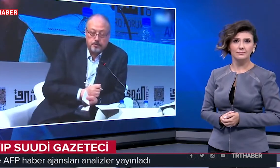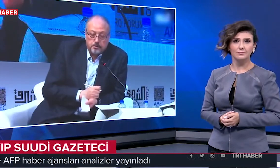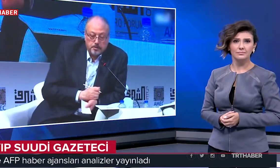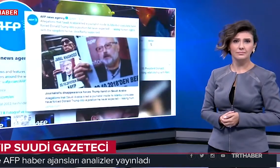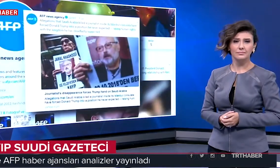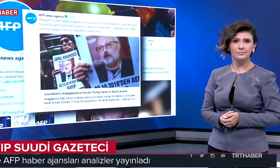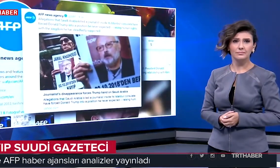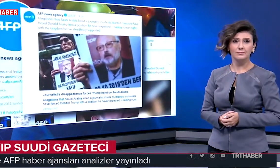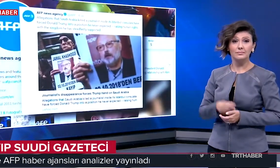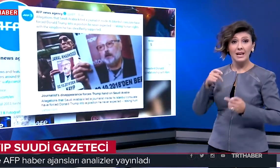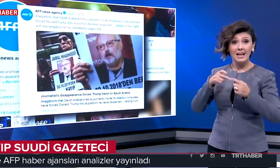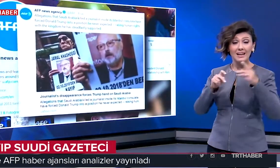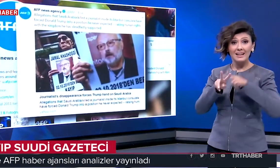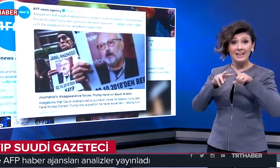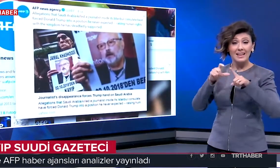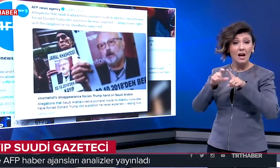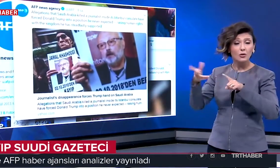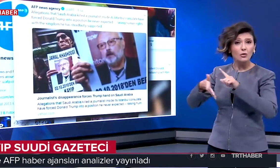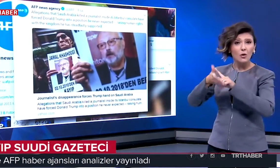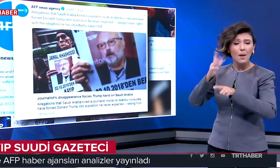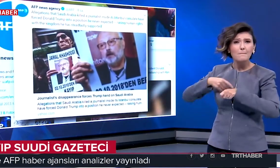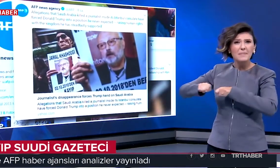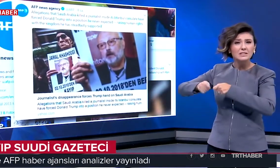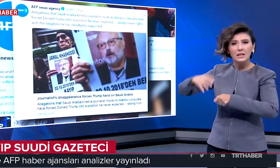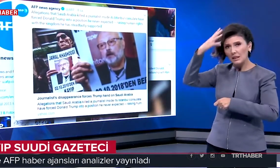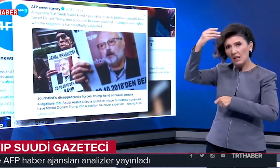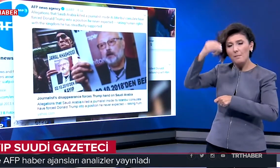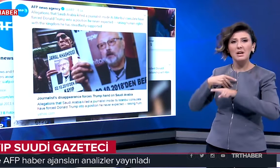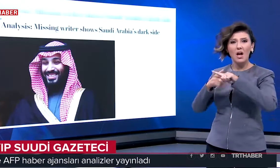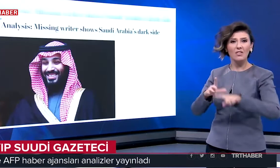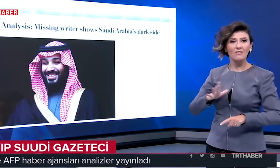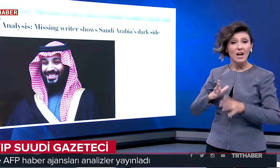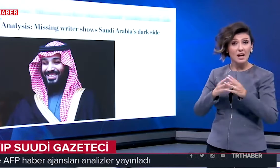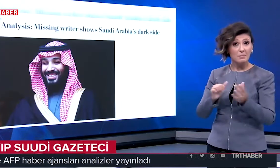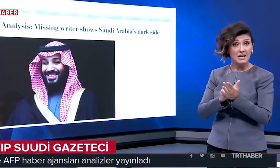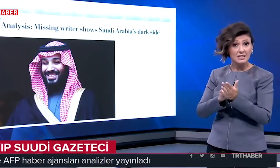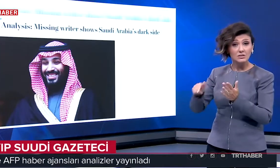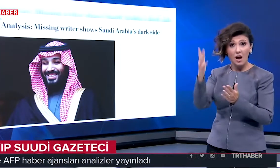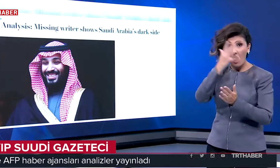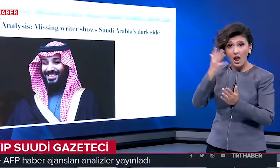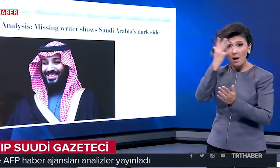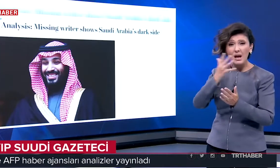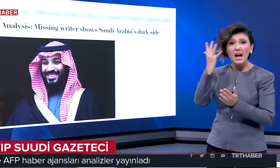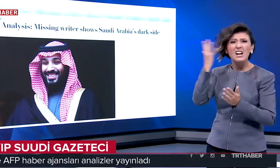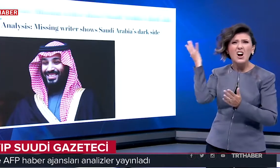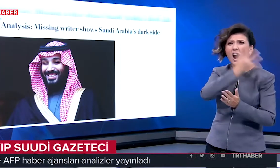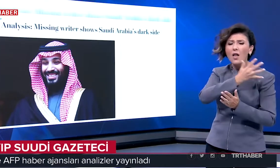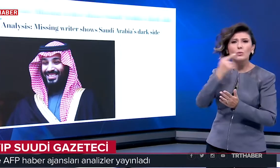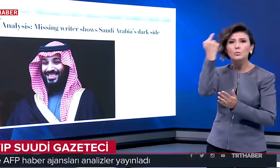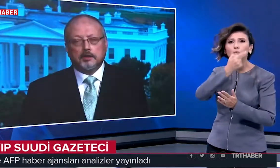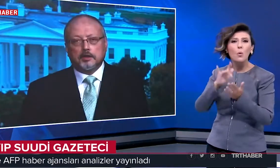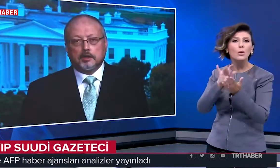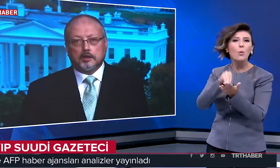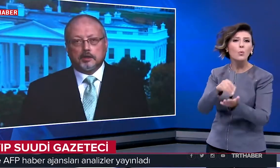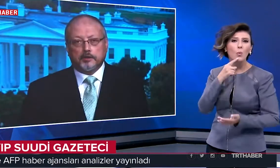Riyad yönetiminin baskıcı tutumunda Trump'ın da katkısı var. Kayıp gazeteci, Suudi Arabistan'ın karanlık yüzünü ortaya koyuyor.